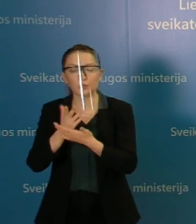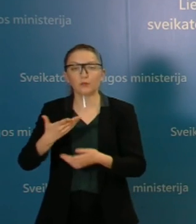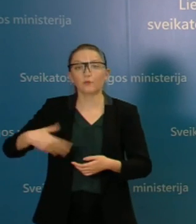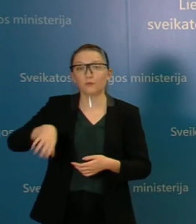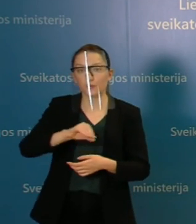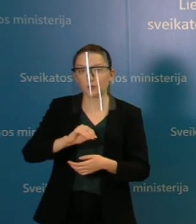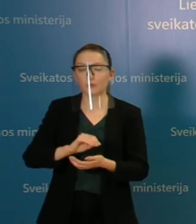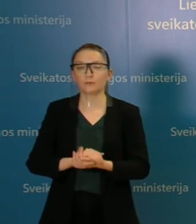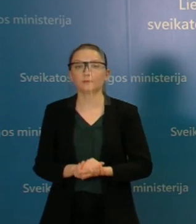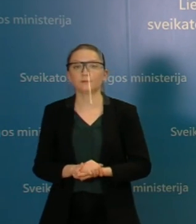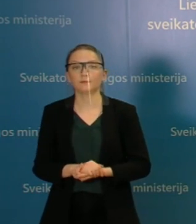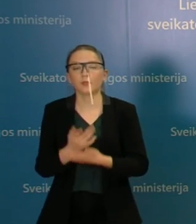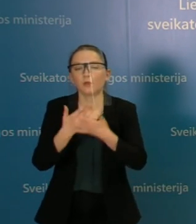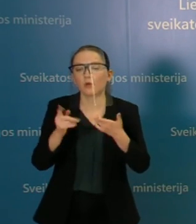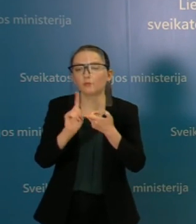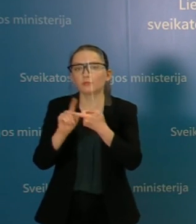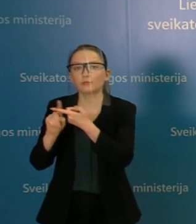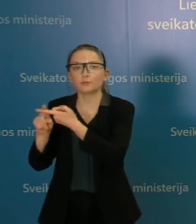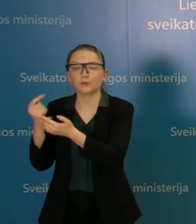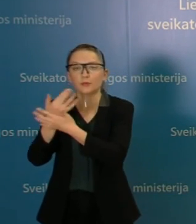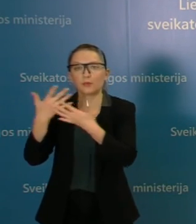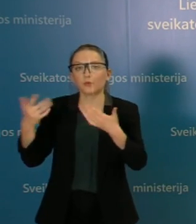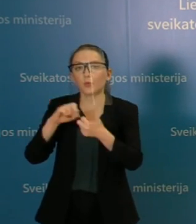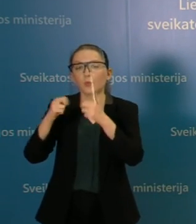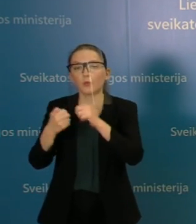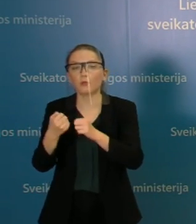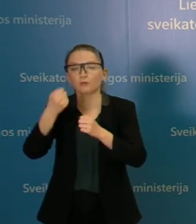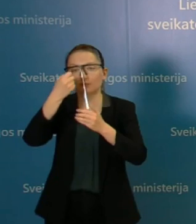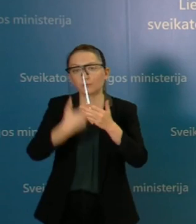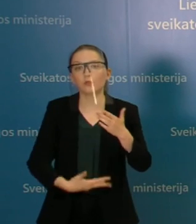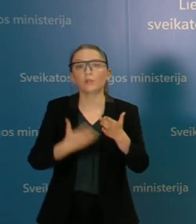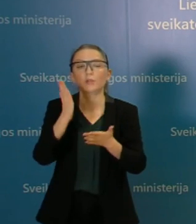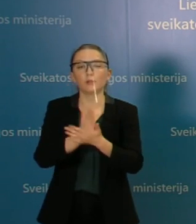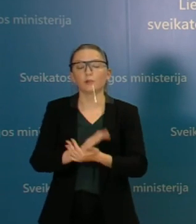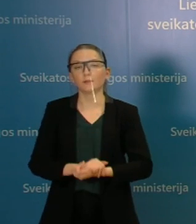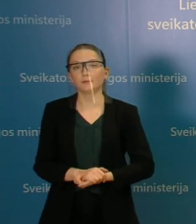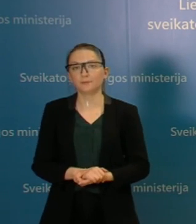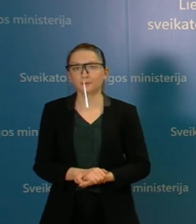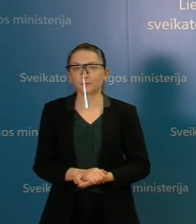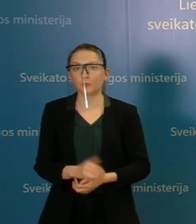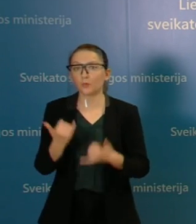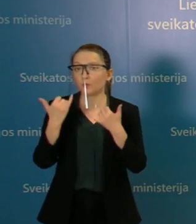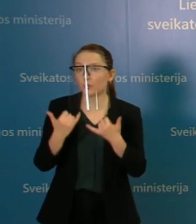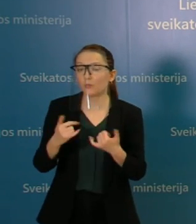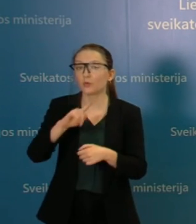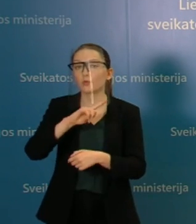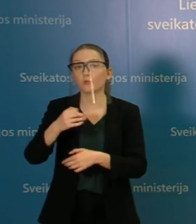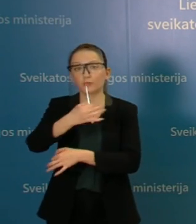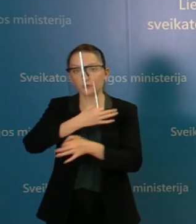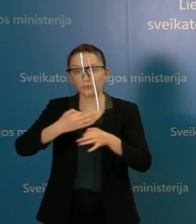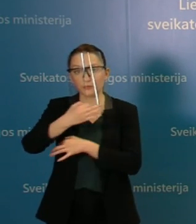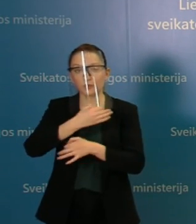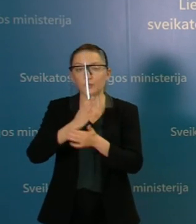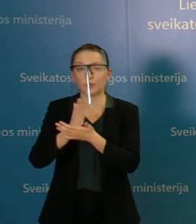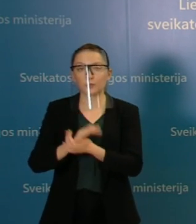eilėja pačių įvairiausių problemų, apie kurias tikrai pastaruoju metu yra daug diskutuojama.